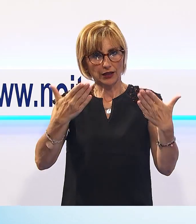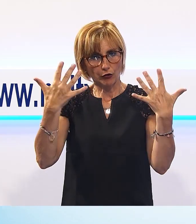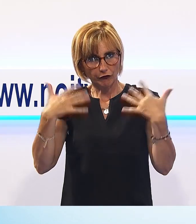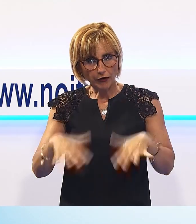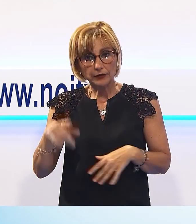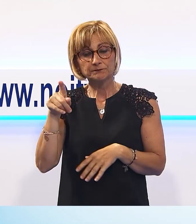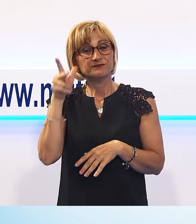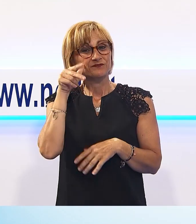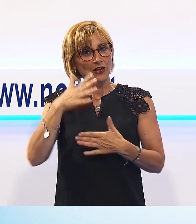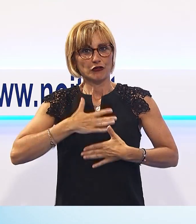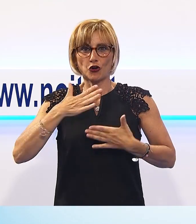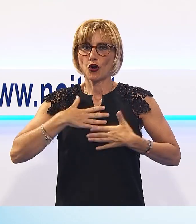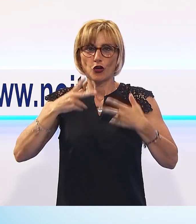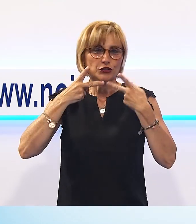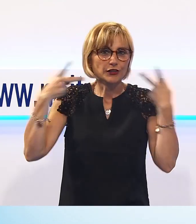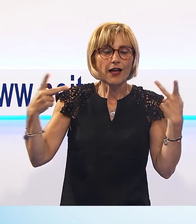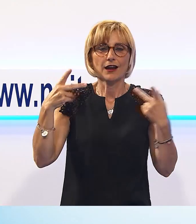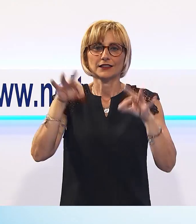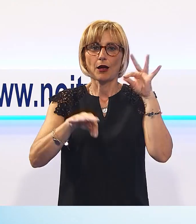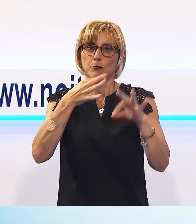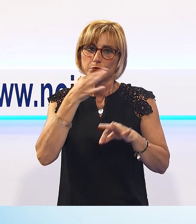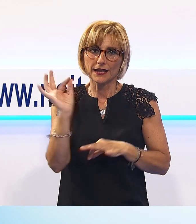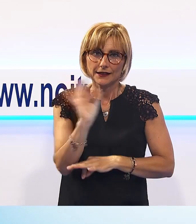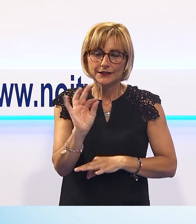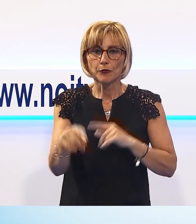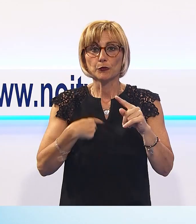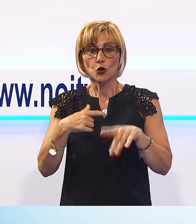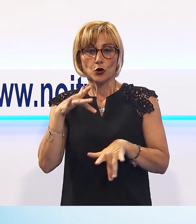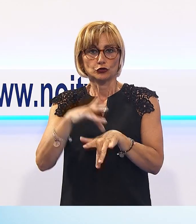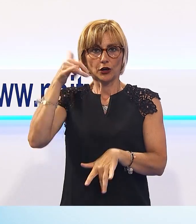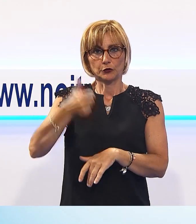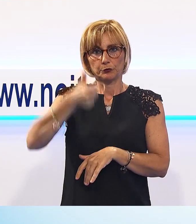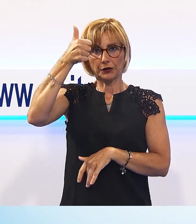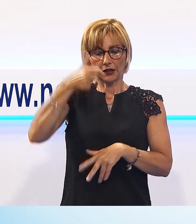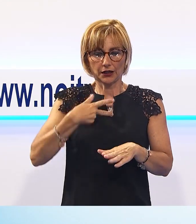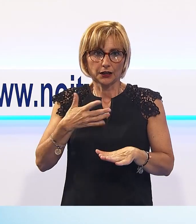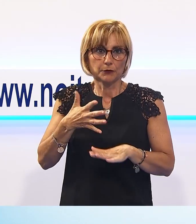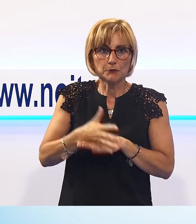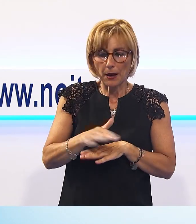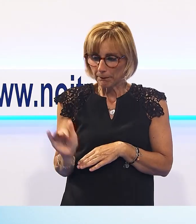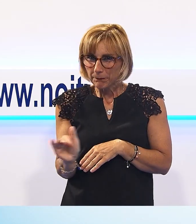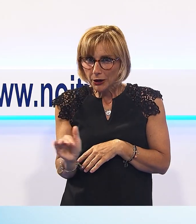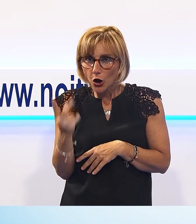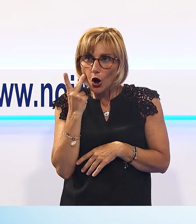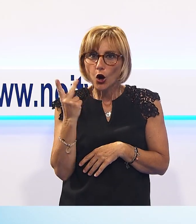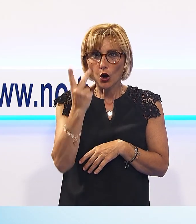sottolineato la Mariotti. È un bellissimo teatro ed è anche il primo in cui sono entrata da spettatrice quando ero piccola.